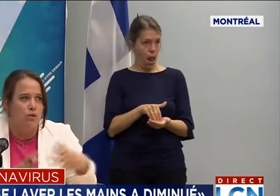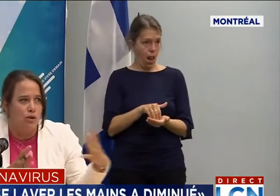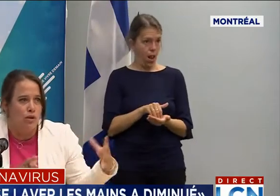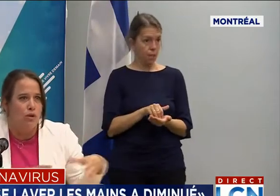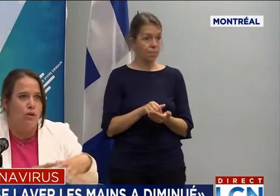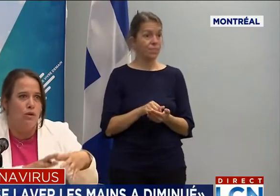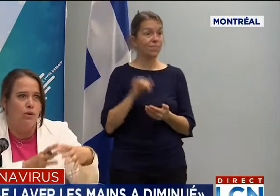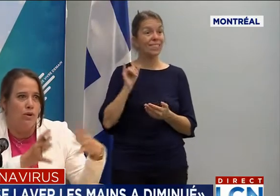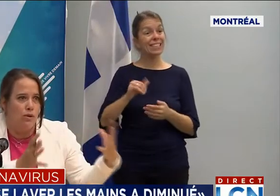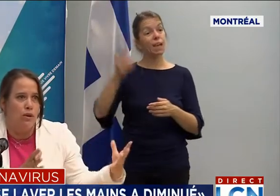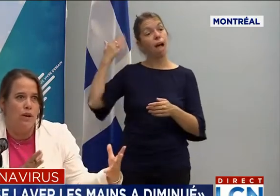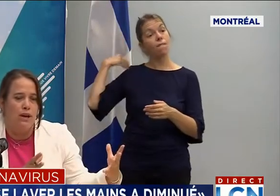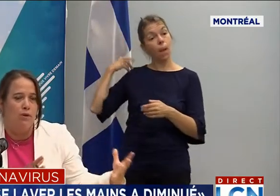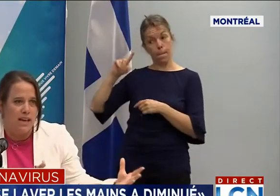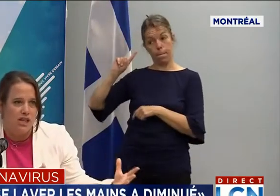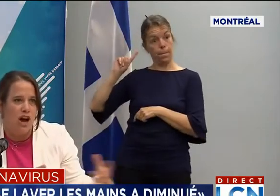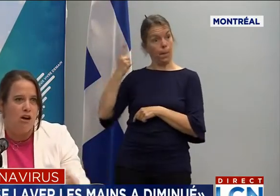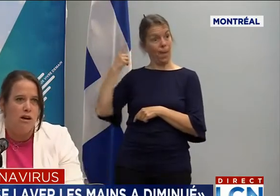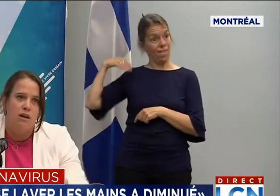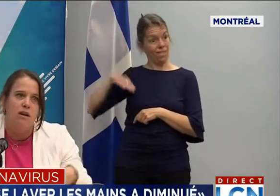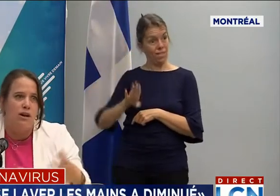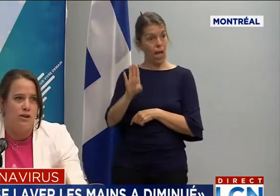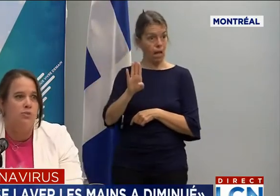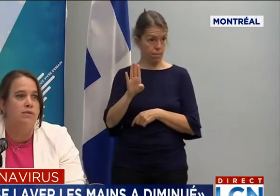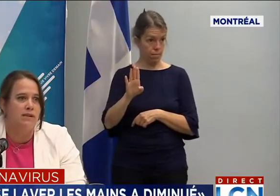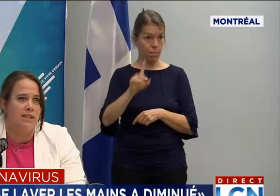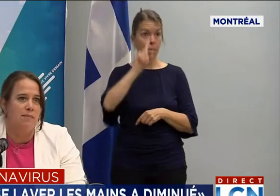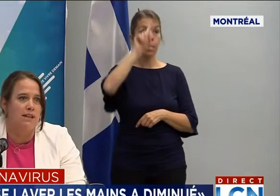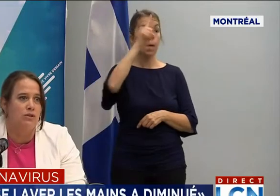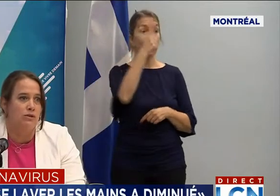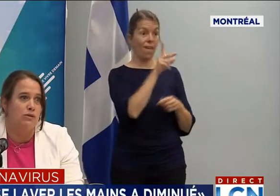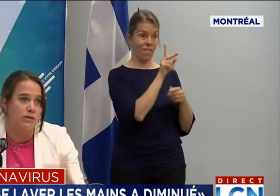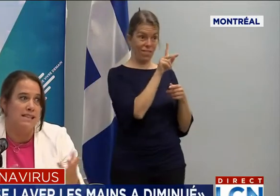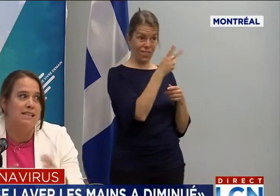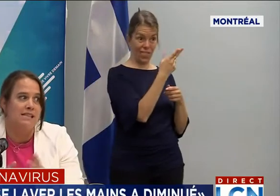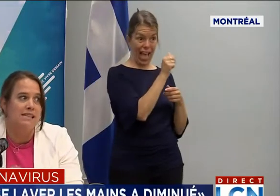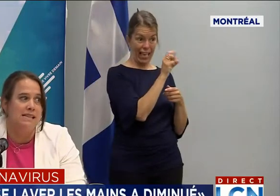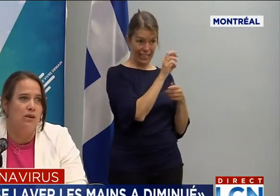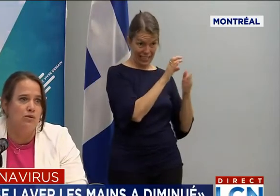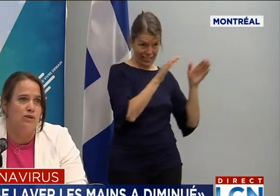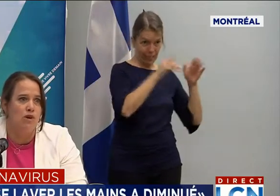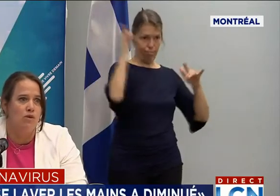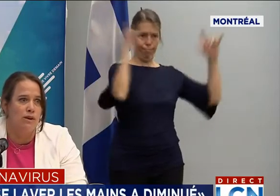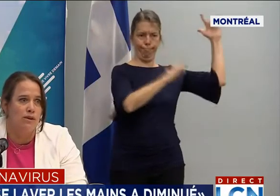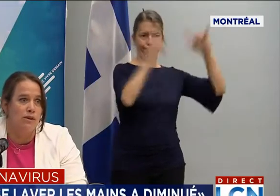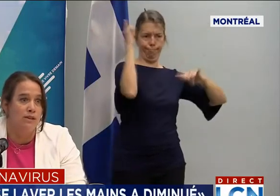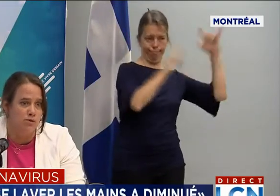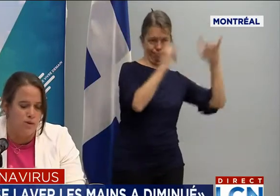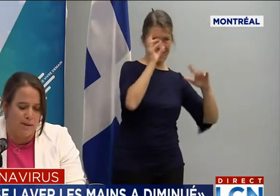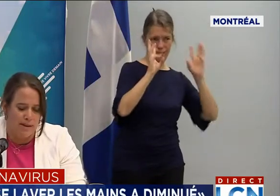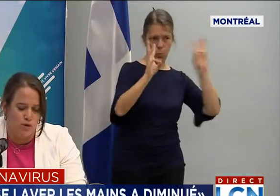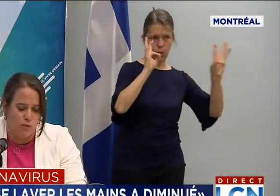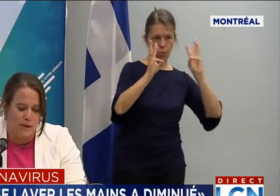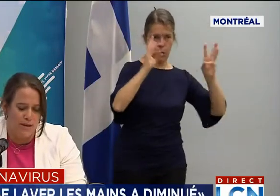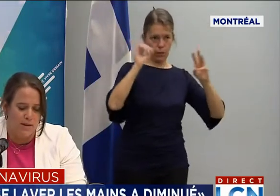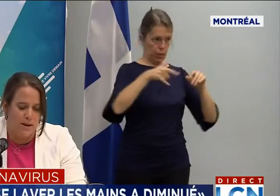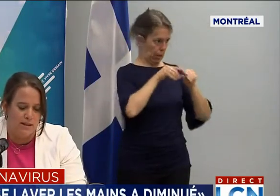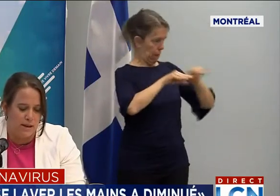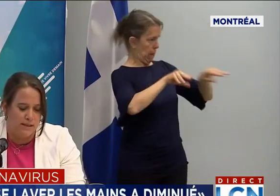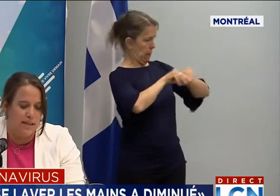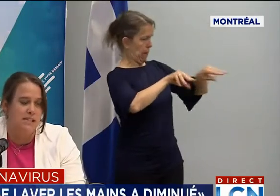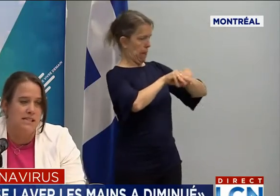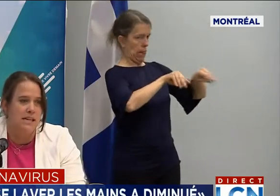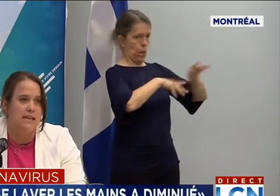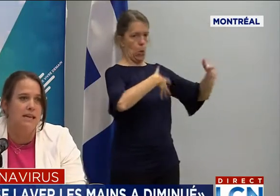a évidemment eu les voyageurs, suivi, évidemment, de ces éclosions qui nous ont vraiment surpris